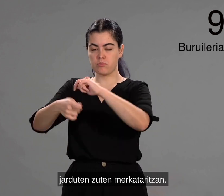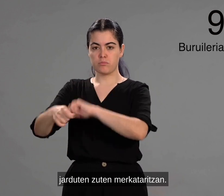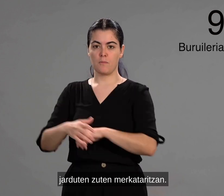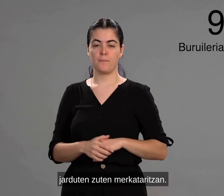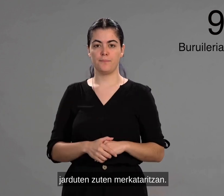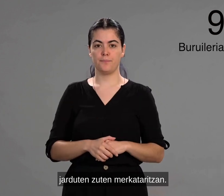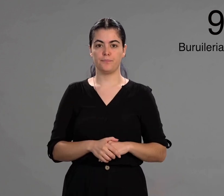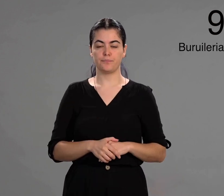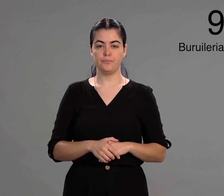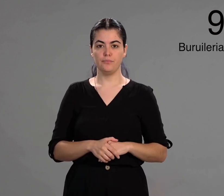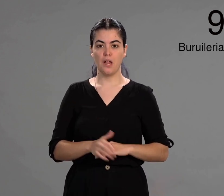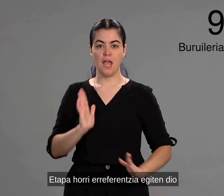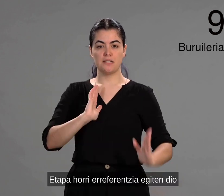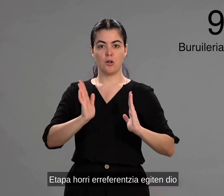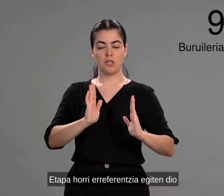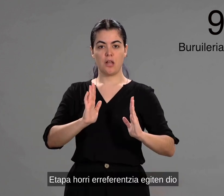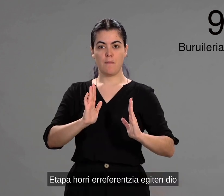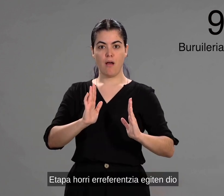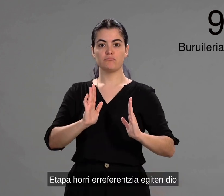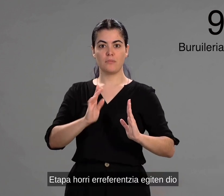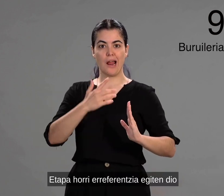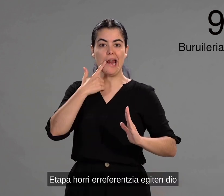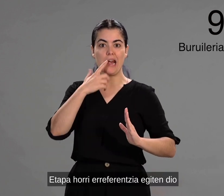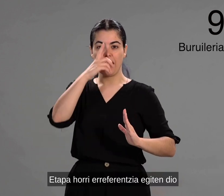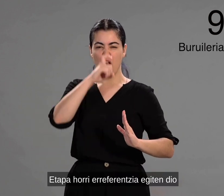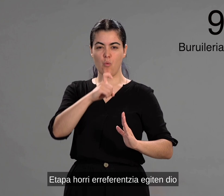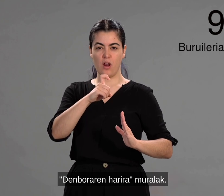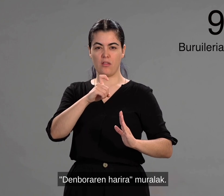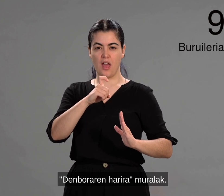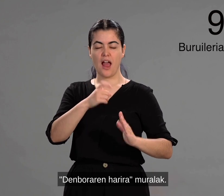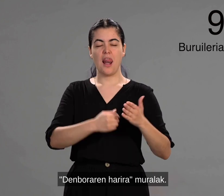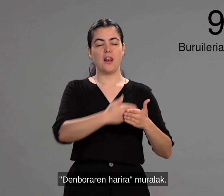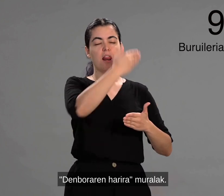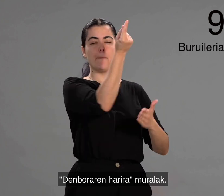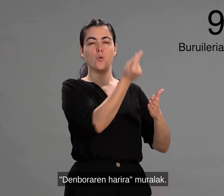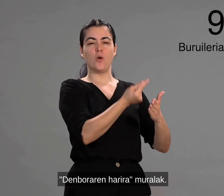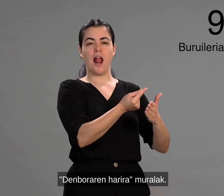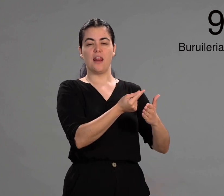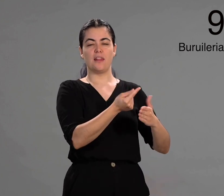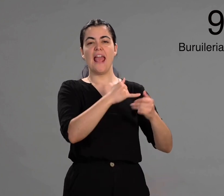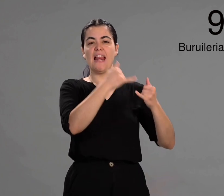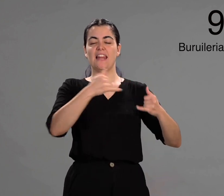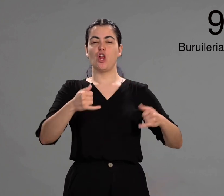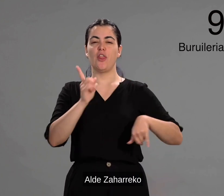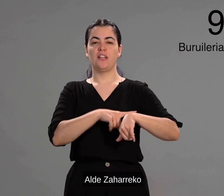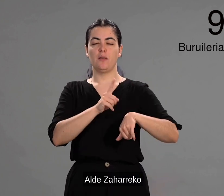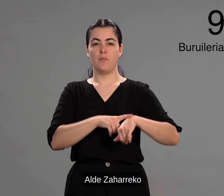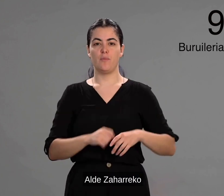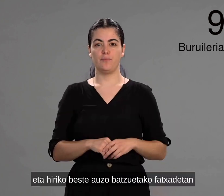merkataritzan. Etapa horri erreferentzia egiten dio, denboraren harira muralak. Alde zaharreko eta